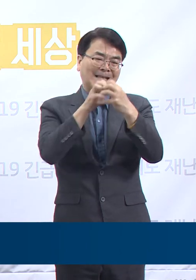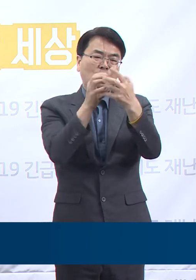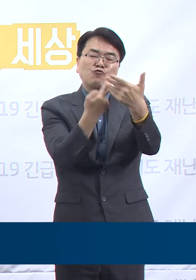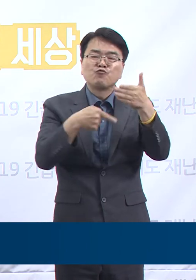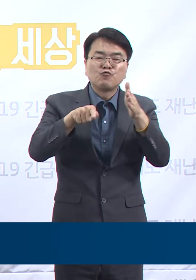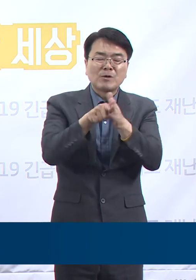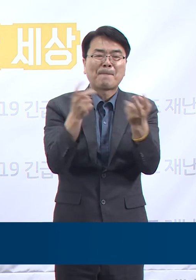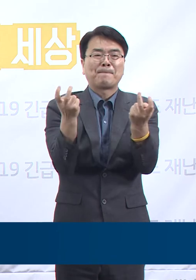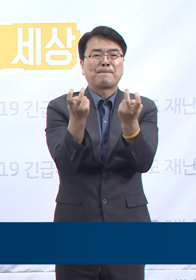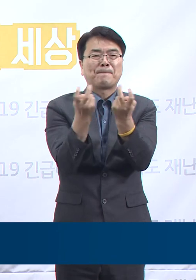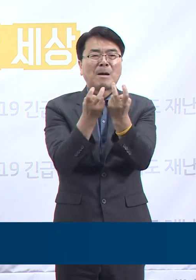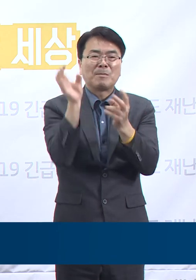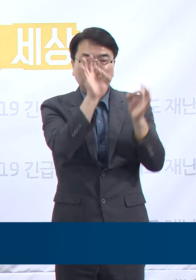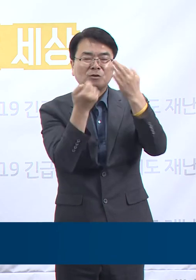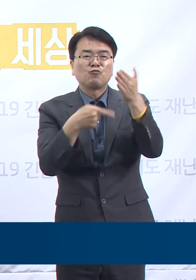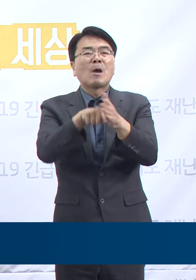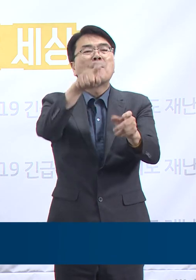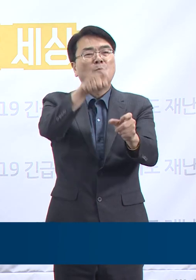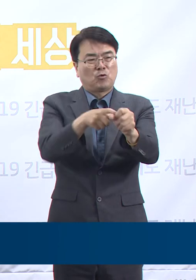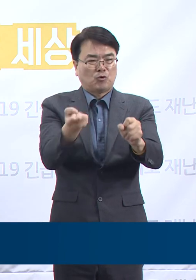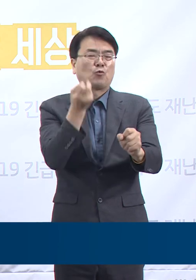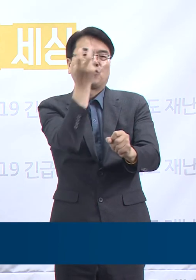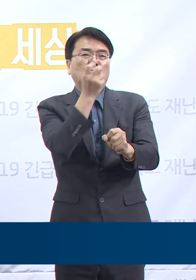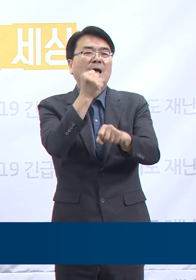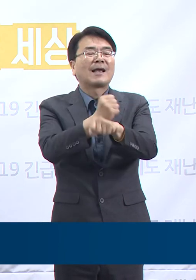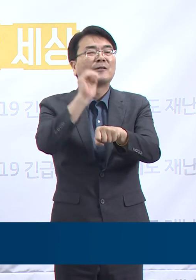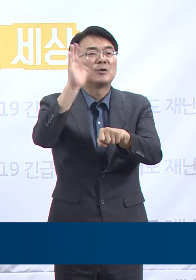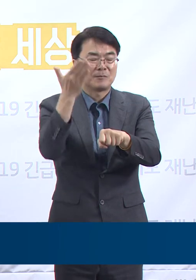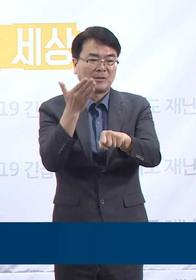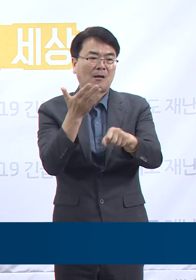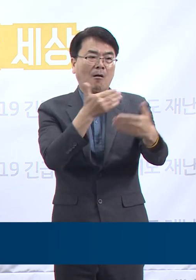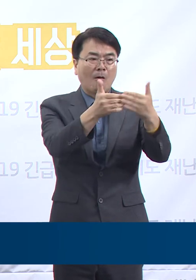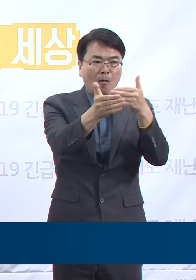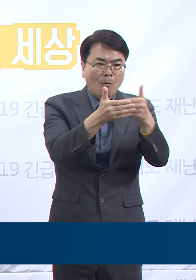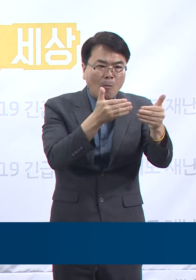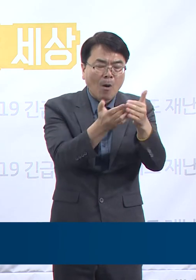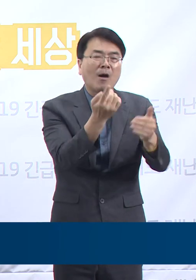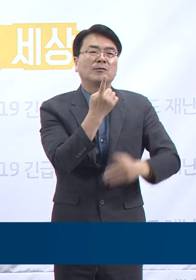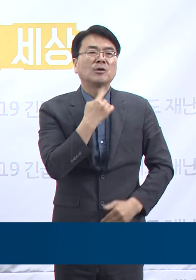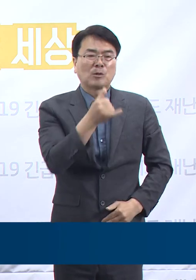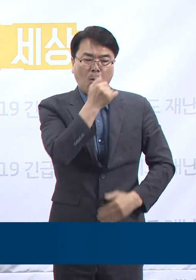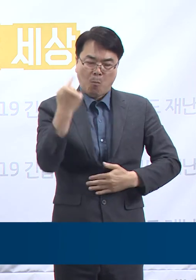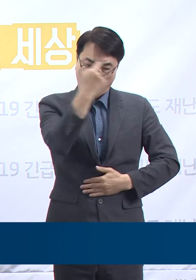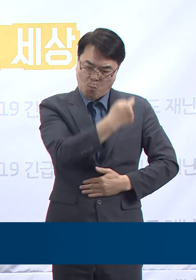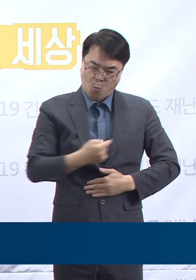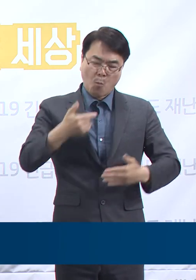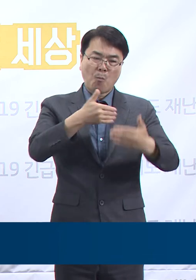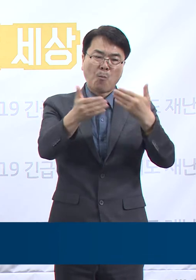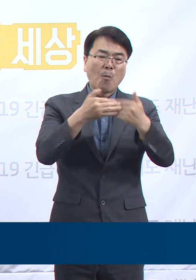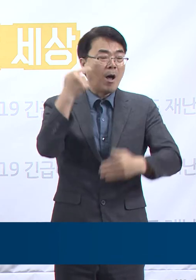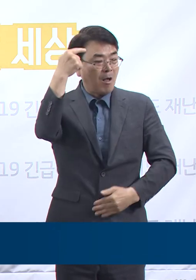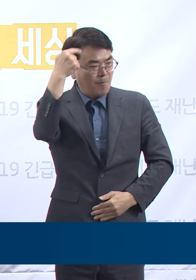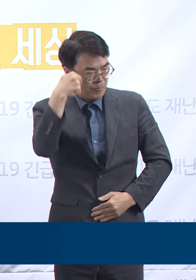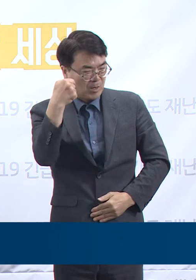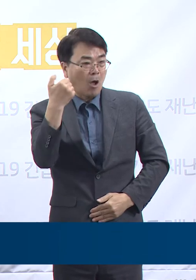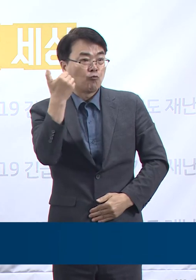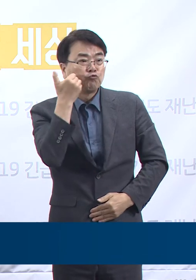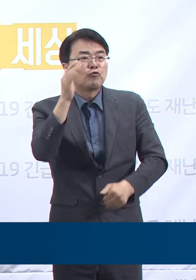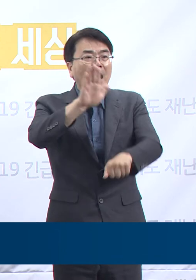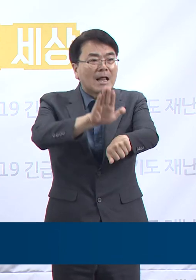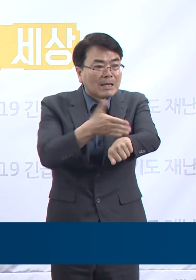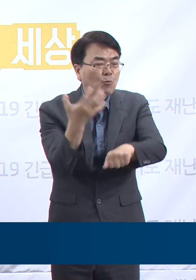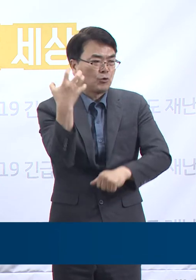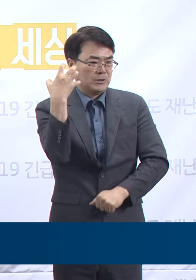기획되었으며 조사 영역은 확진 경험, 신체 증상, 코로나19 감염 책임의 귀인,